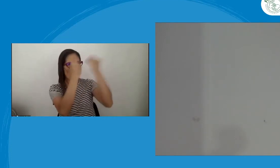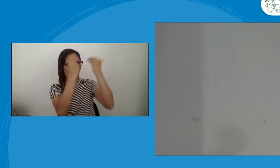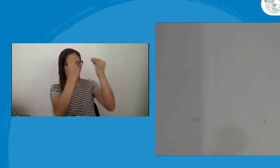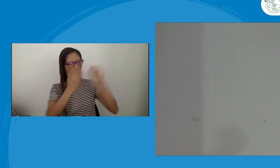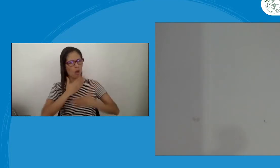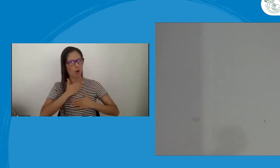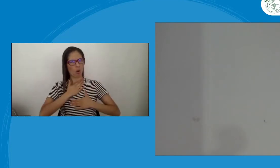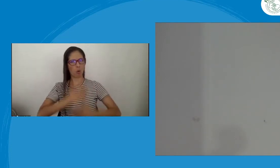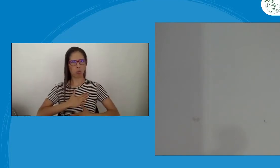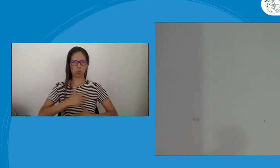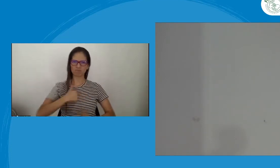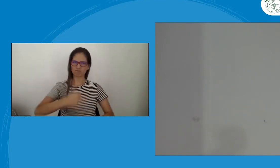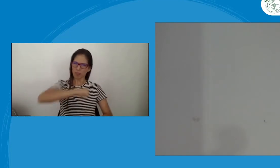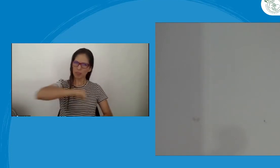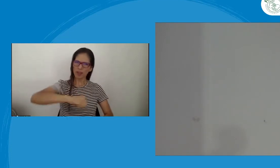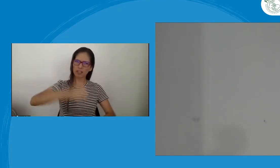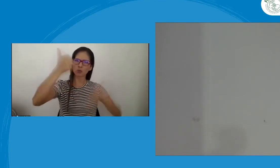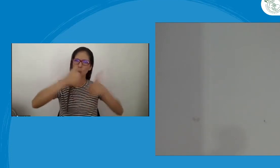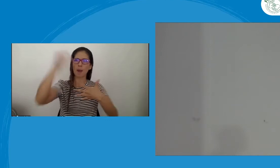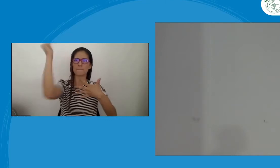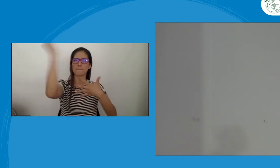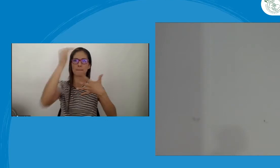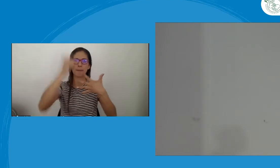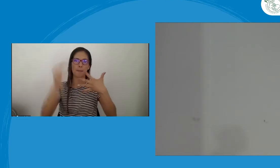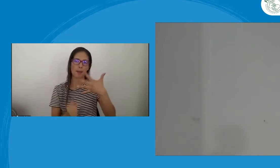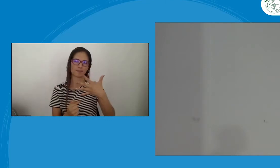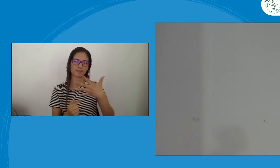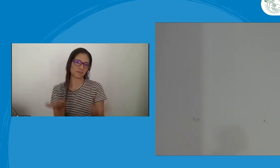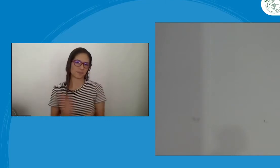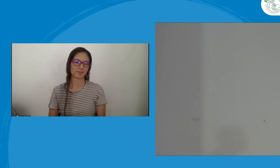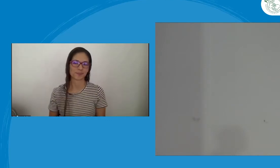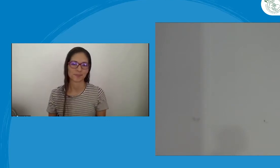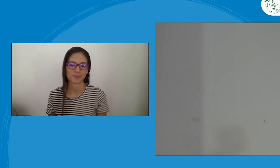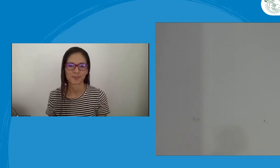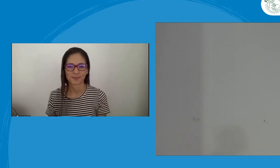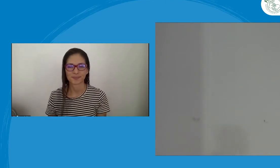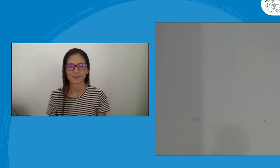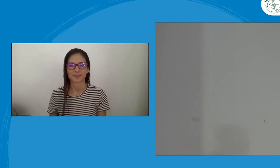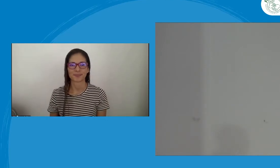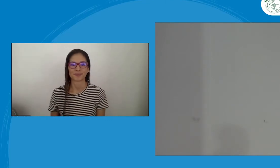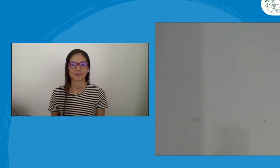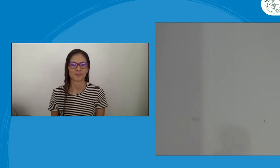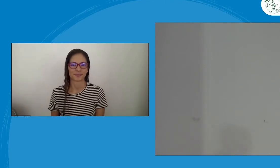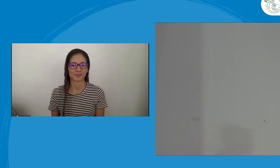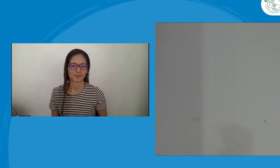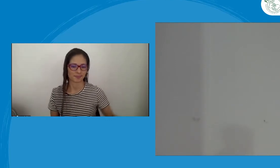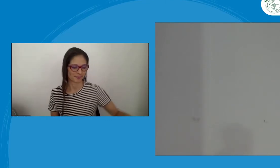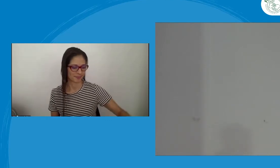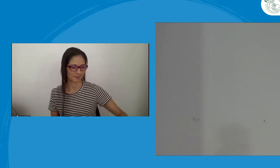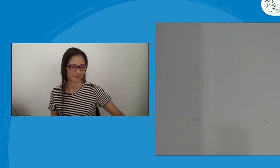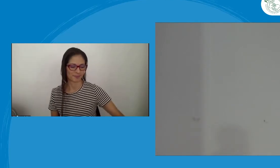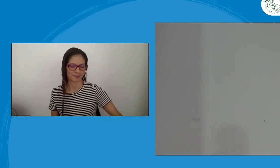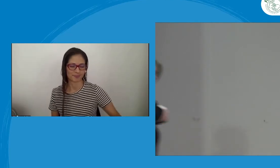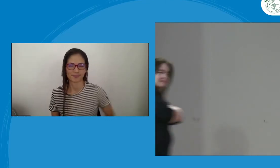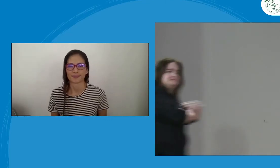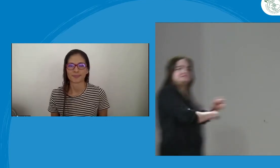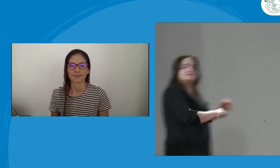podría instaurar una norma para que las mujeres pudieran ser formadas con respecto a esos aspectos y pudieran tener mayor tranquilidad.